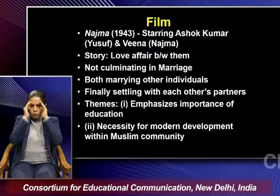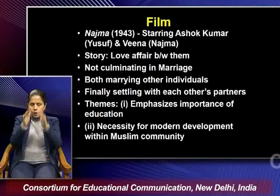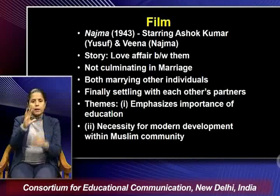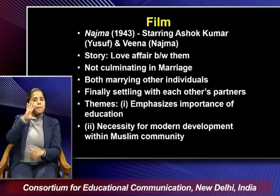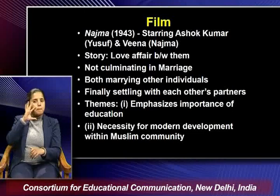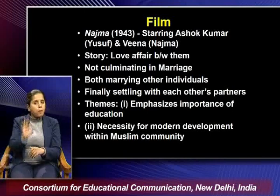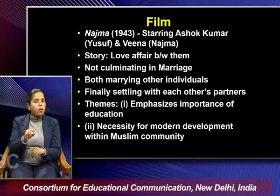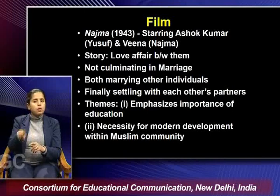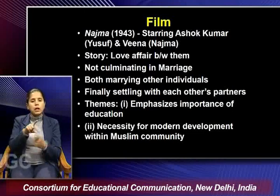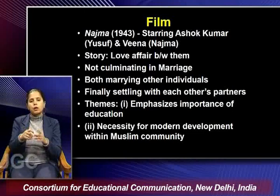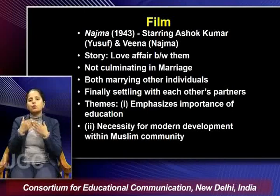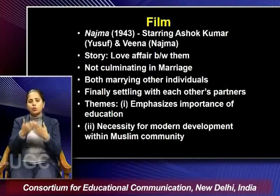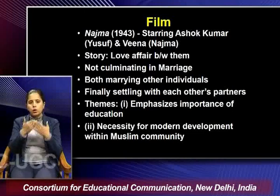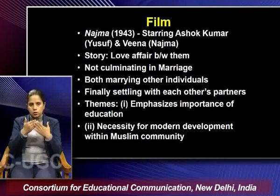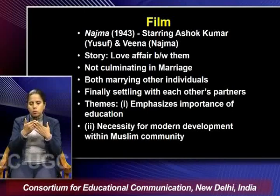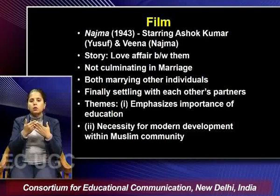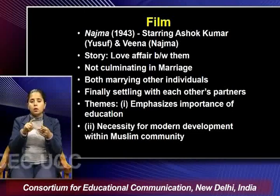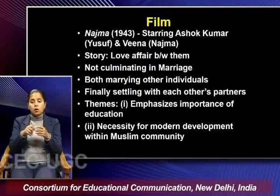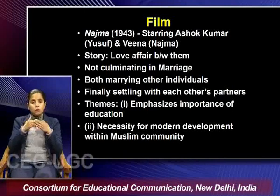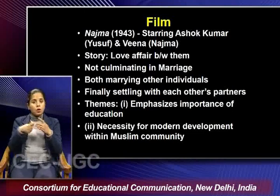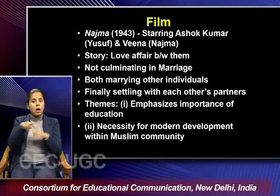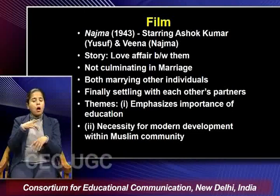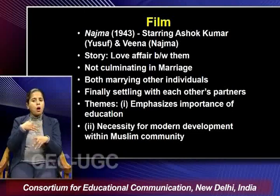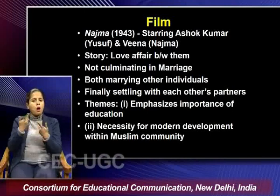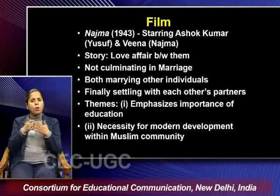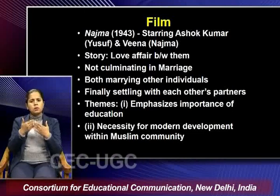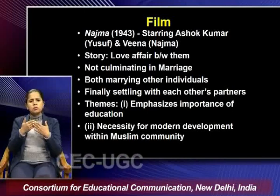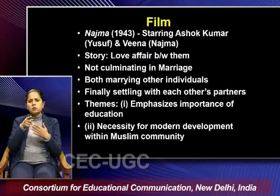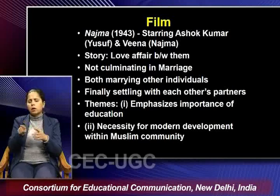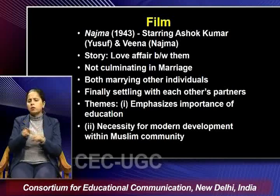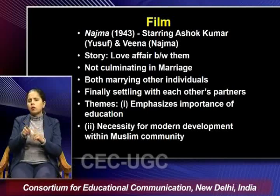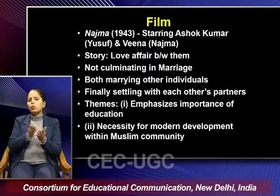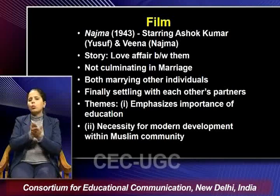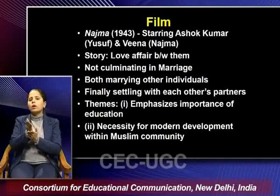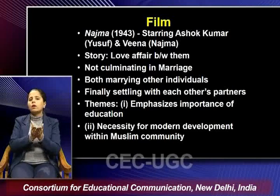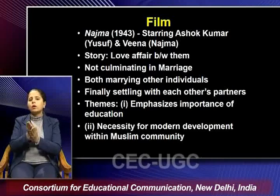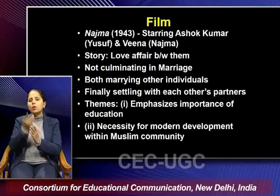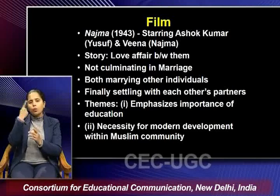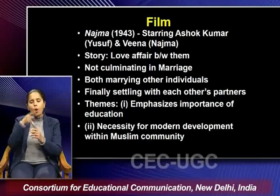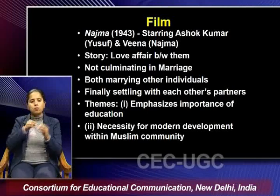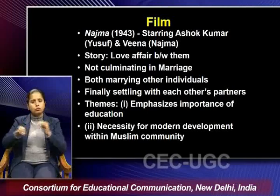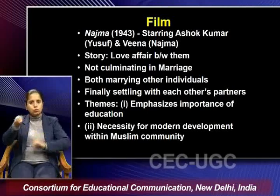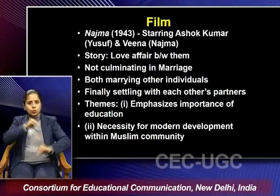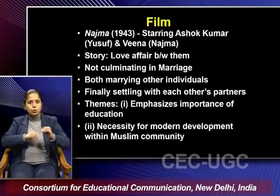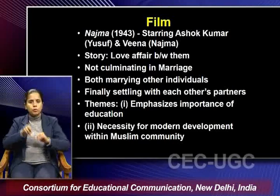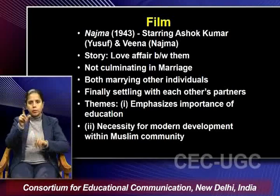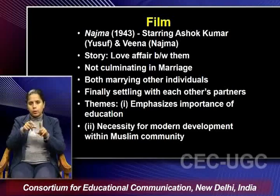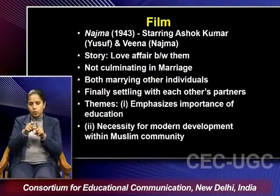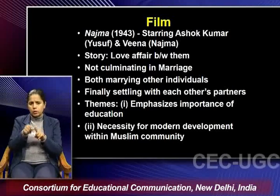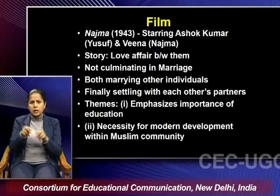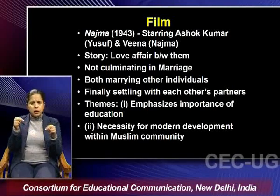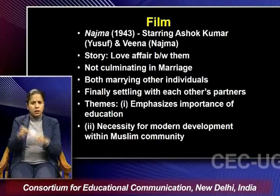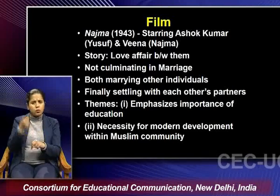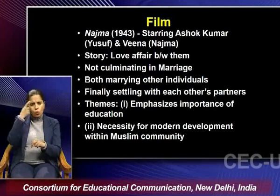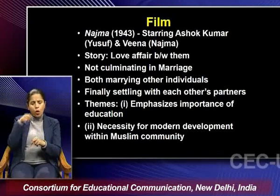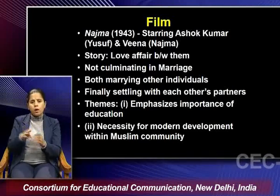of education that how education is a medium which is a medium for mobility and the necessity for